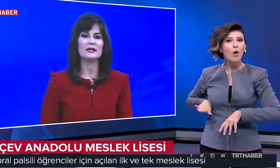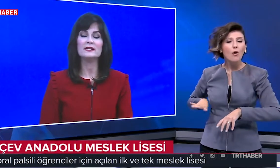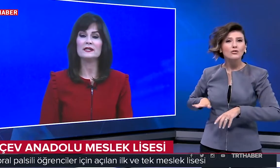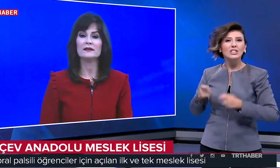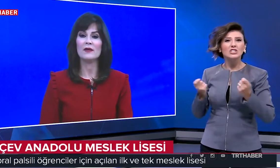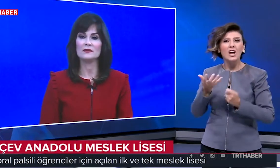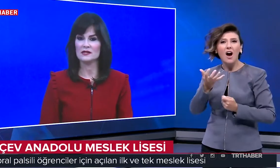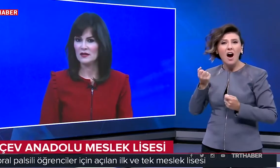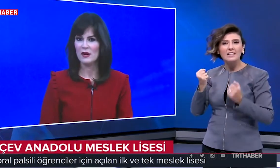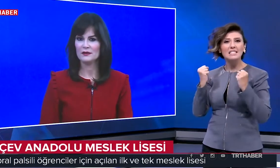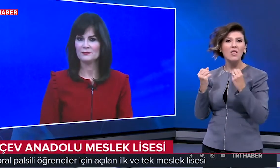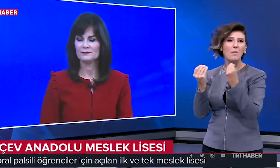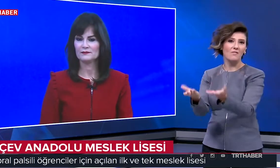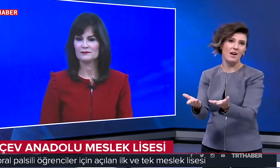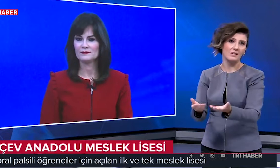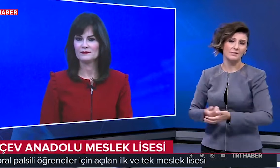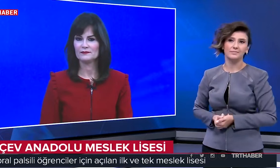istihdam sağlamak.